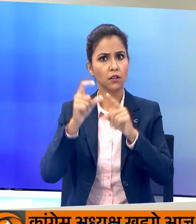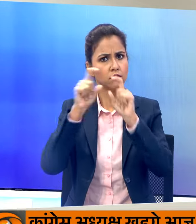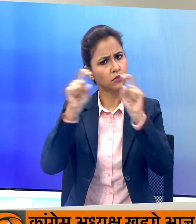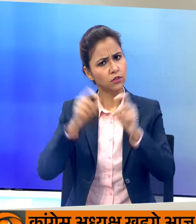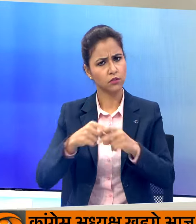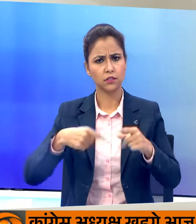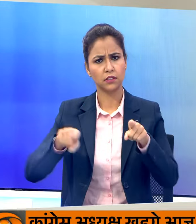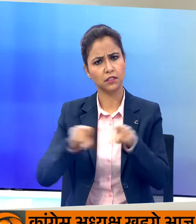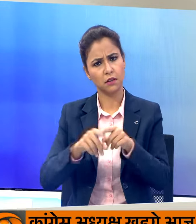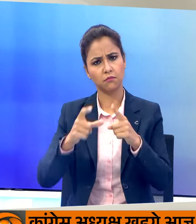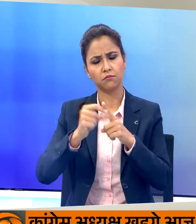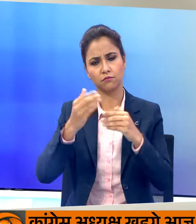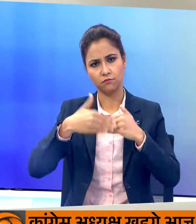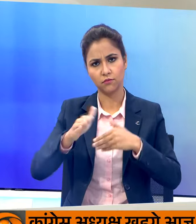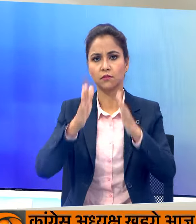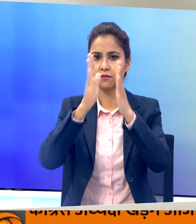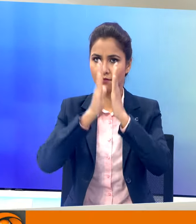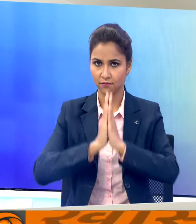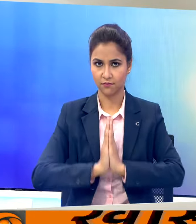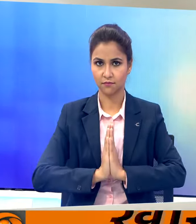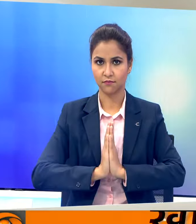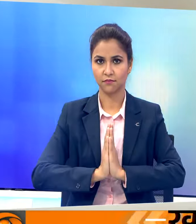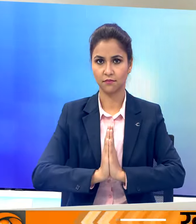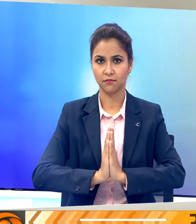सलसला यूही जारे रहेगा नमस्कार